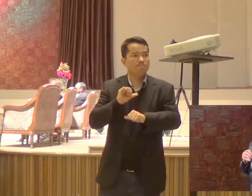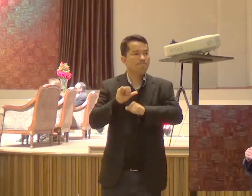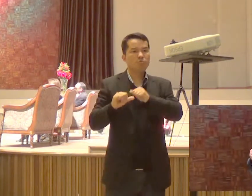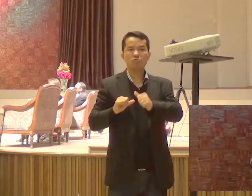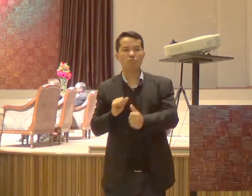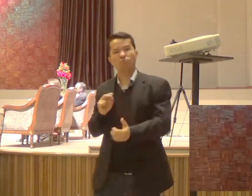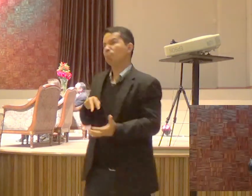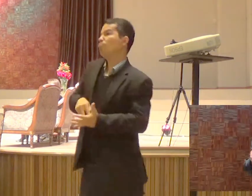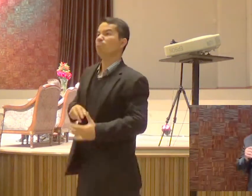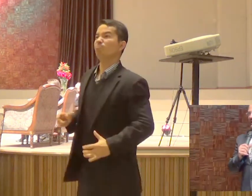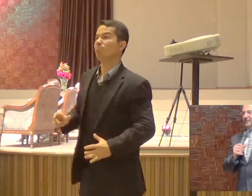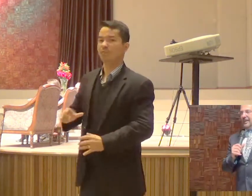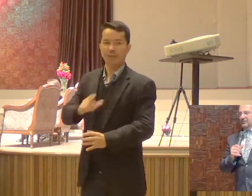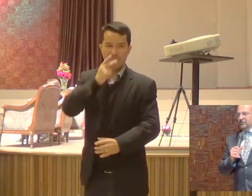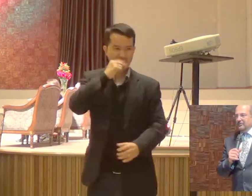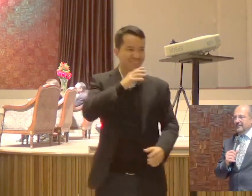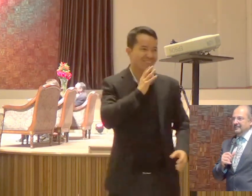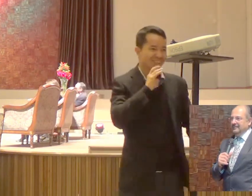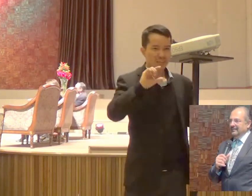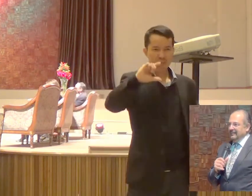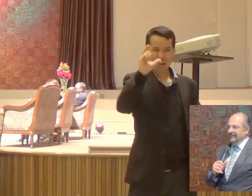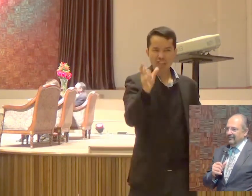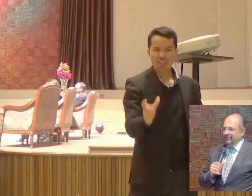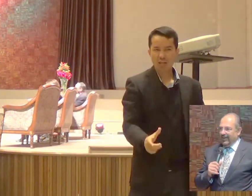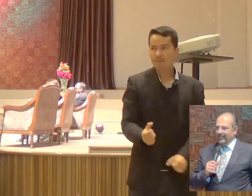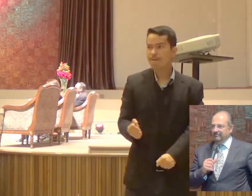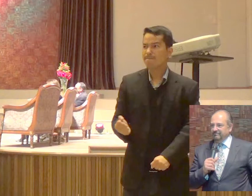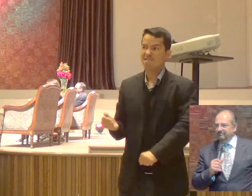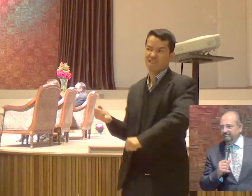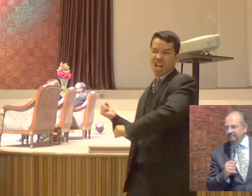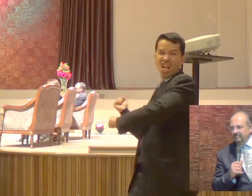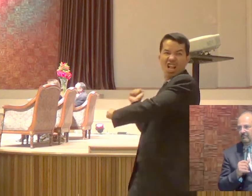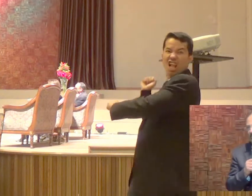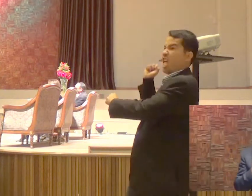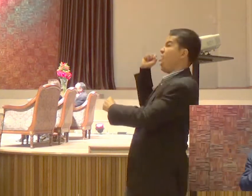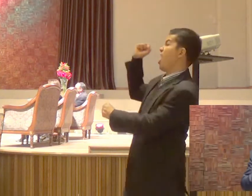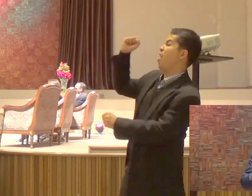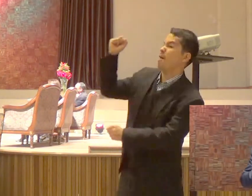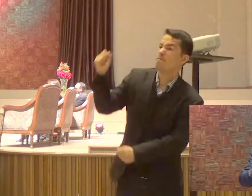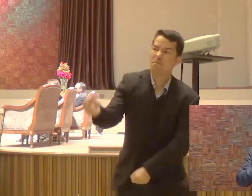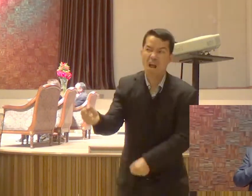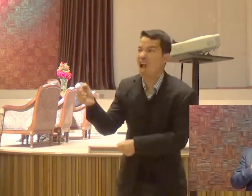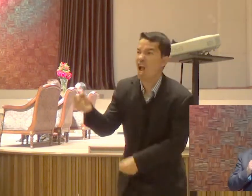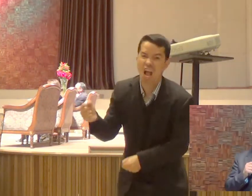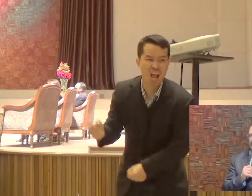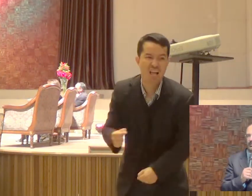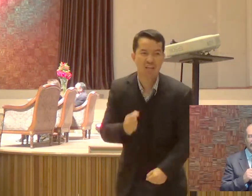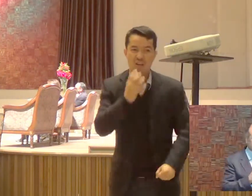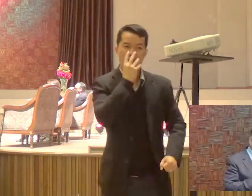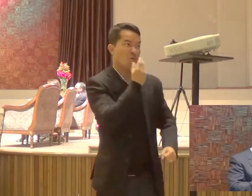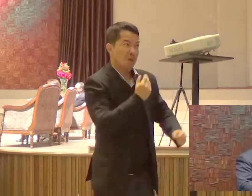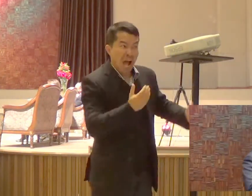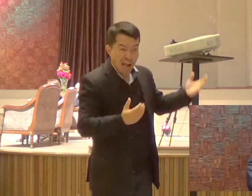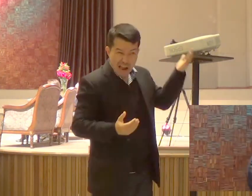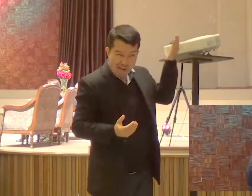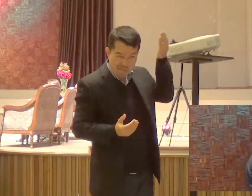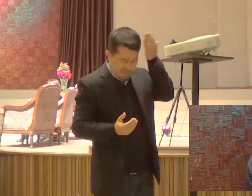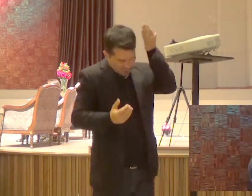tem duas armas Um cajado E uma Vara A vara pra que que é pastor? Pra descer na cabeça do